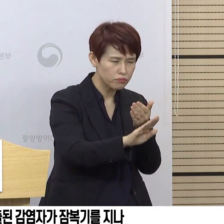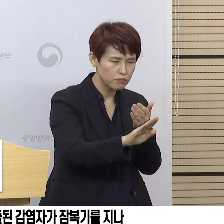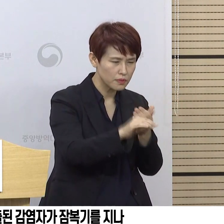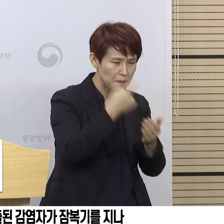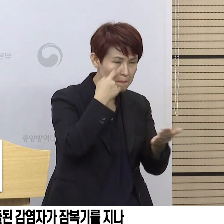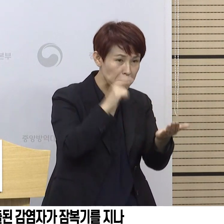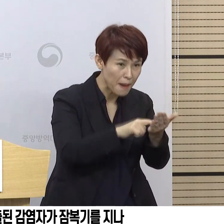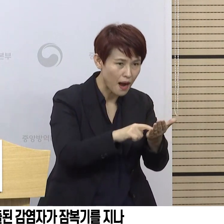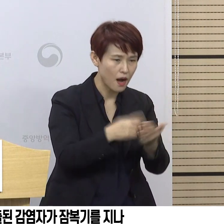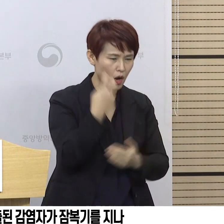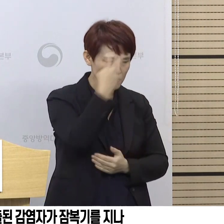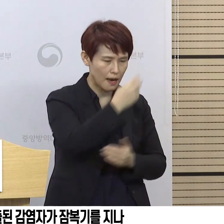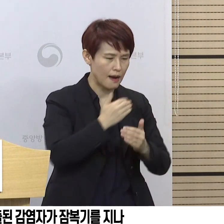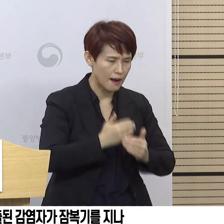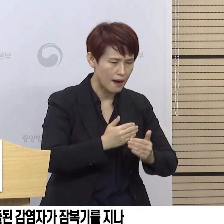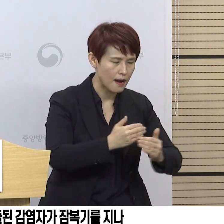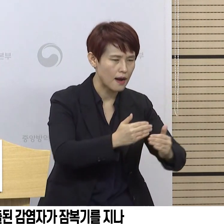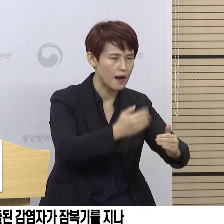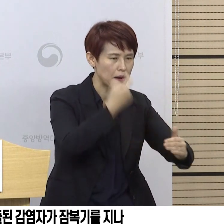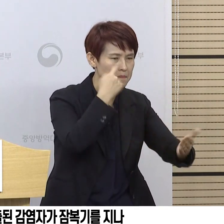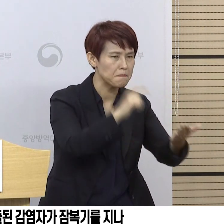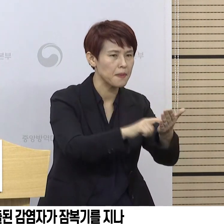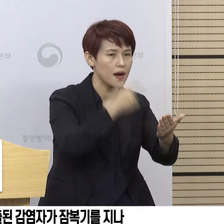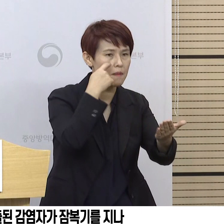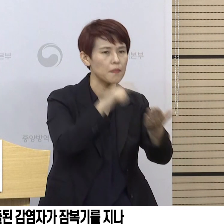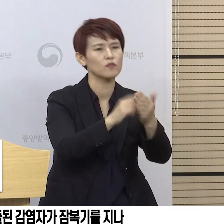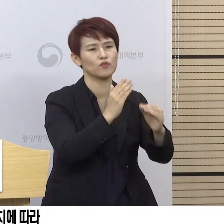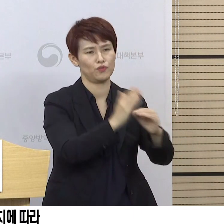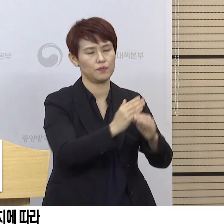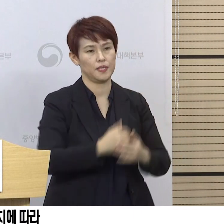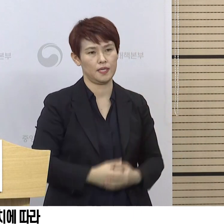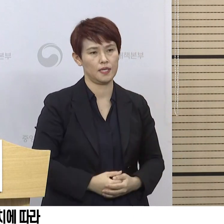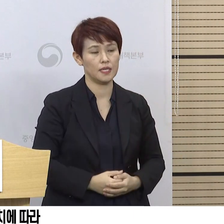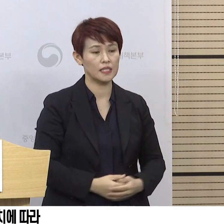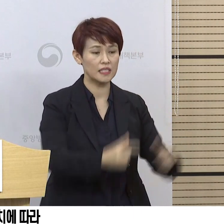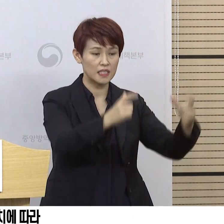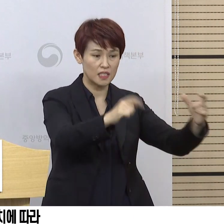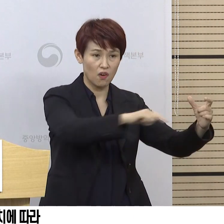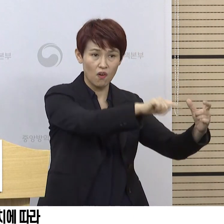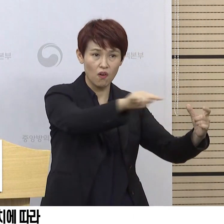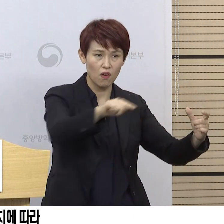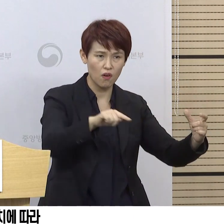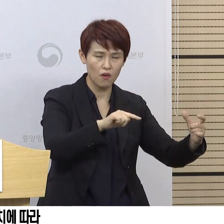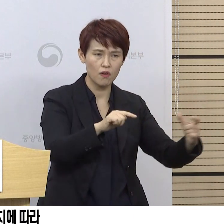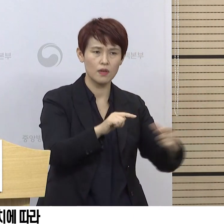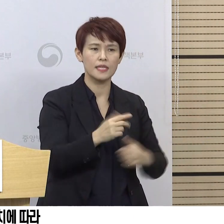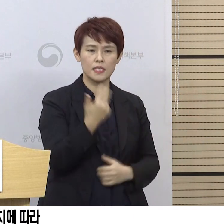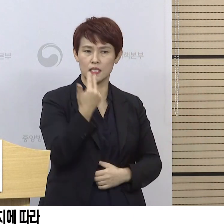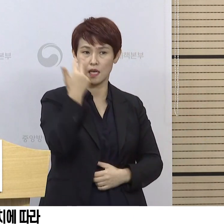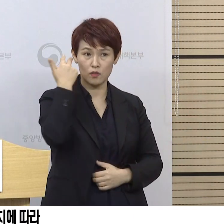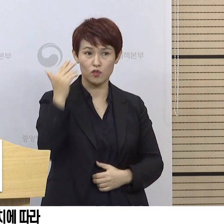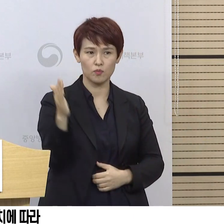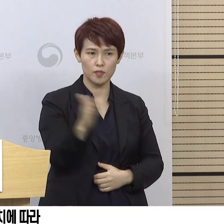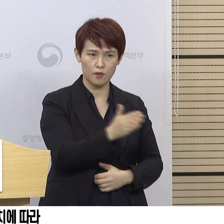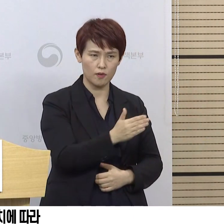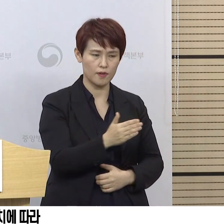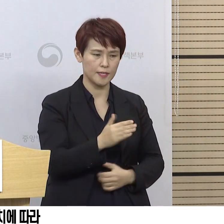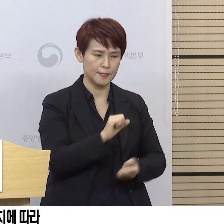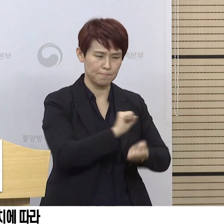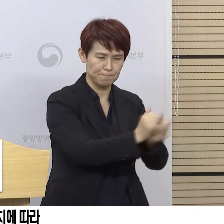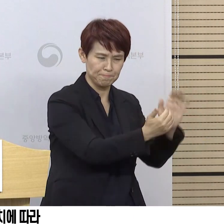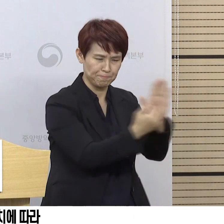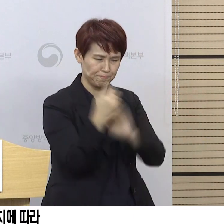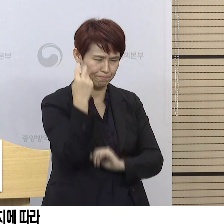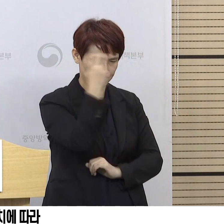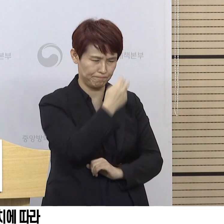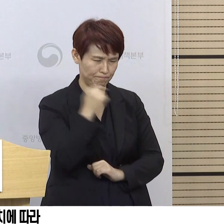검사를 거쳐서 순차적으로 확인되고 있는 양상입니다. 해당 지역에서는 지난주부터 강화된 방역조치에